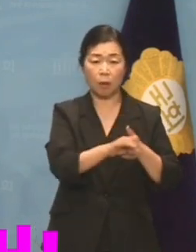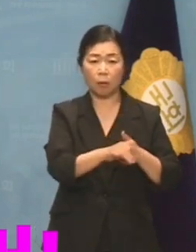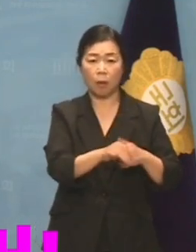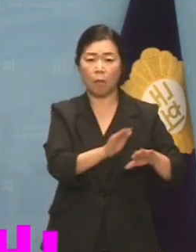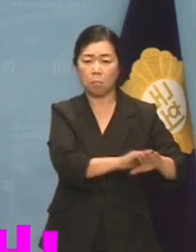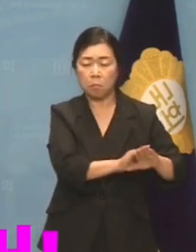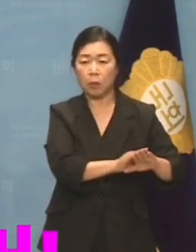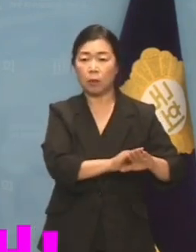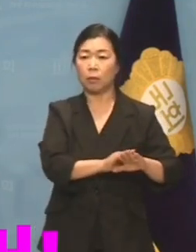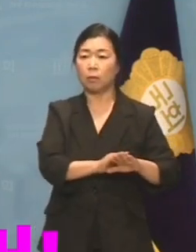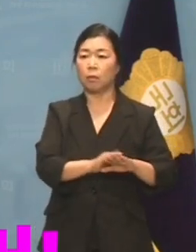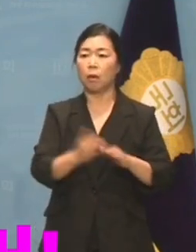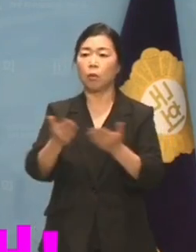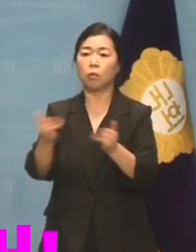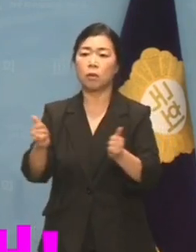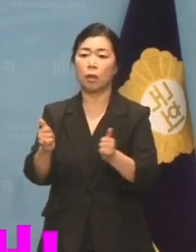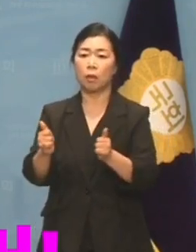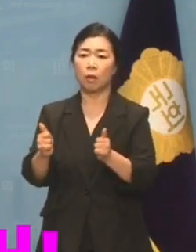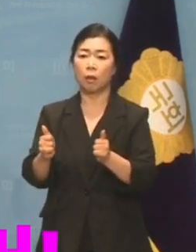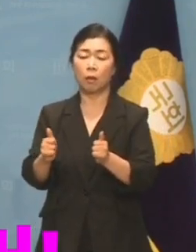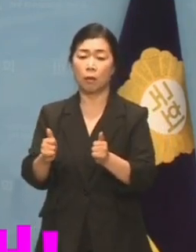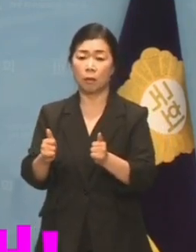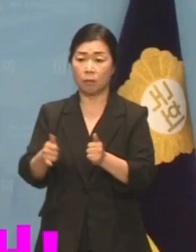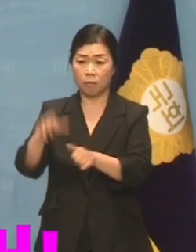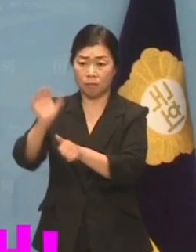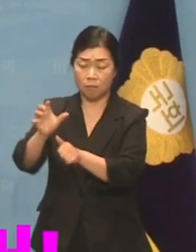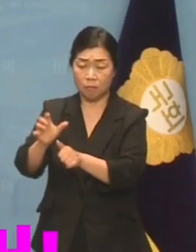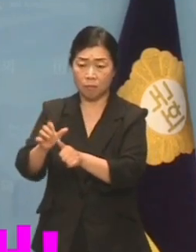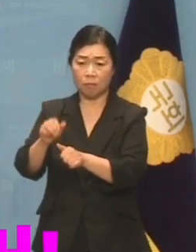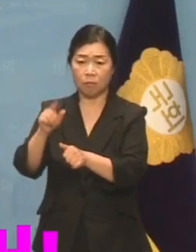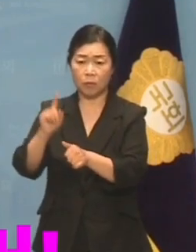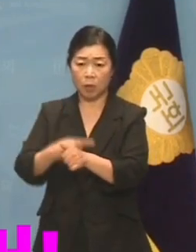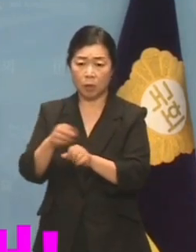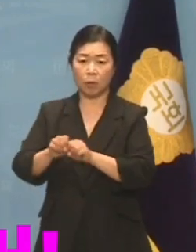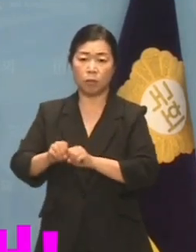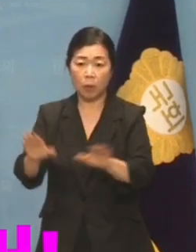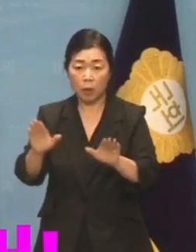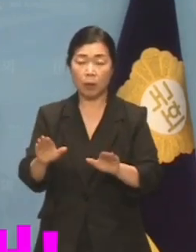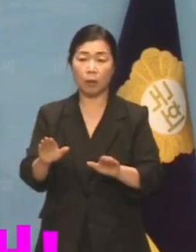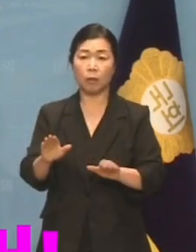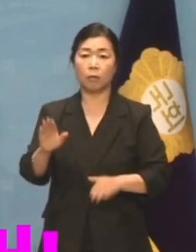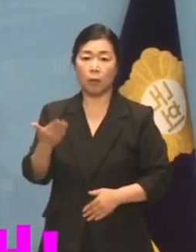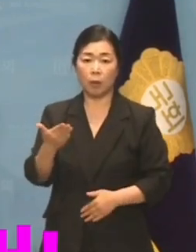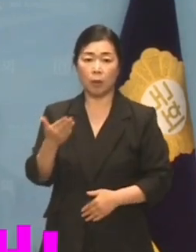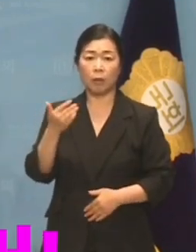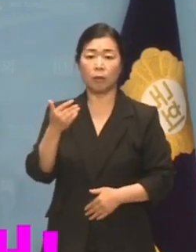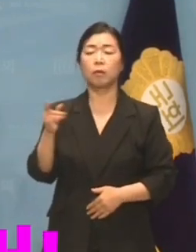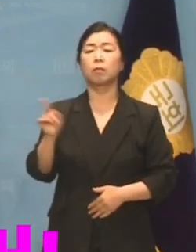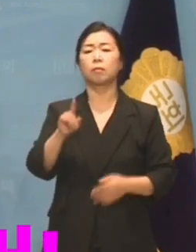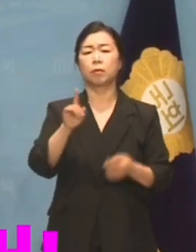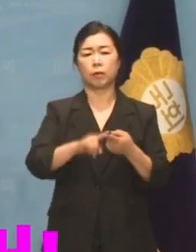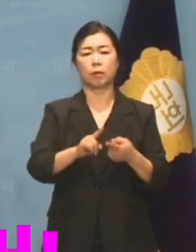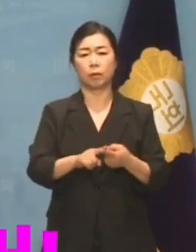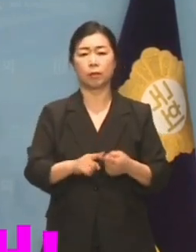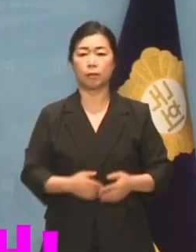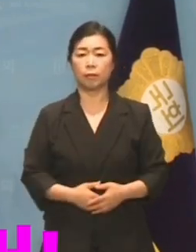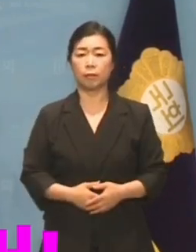노동자를 겁박하며 집회와 표현의 자유를 억압하려는 궤변에 국민은 속지 않습니다.